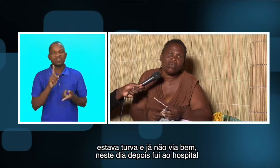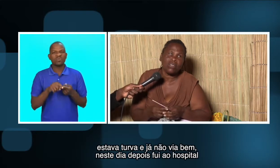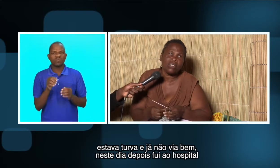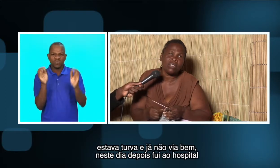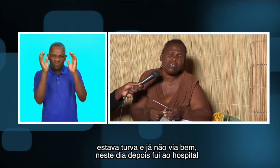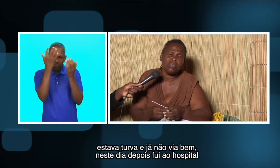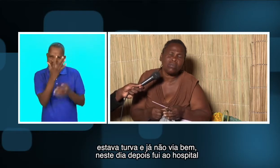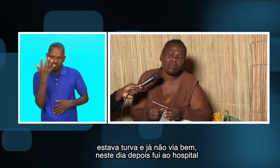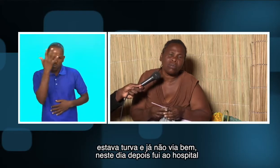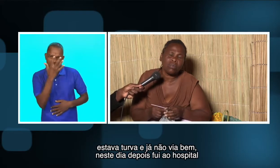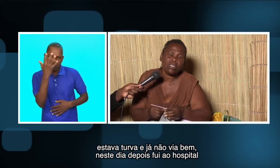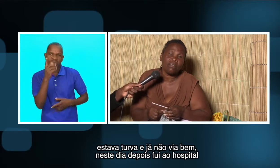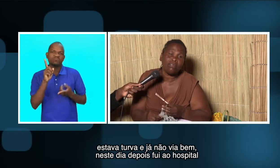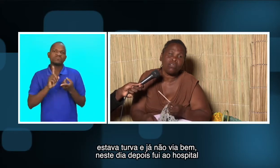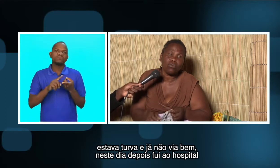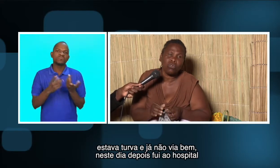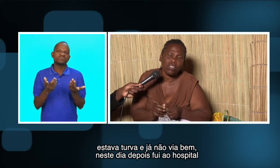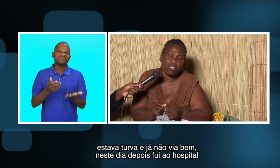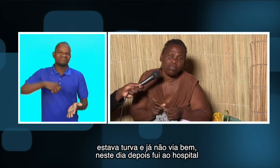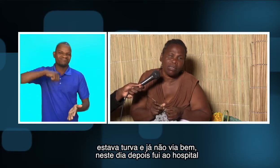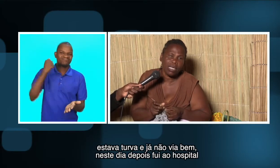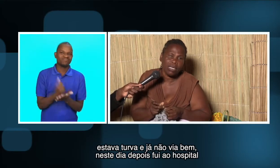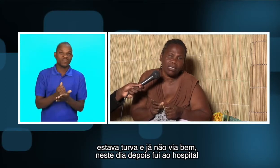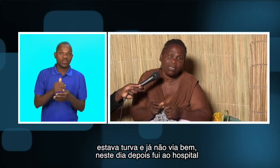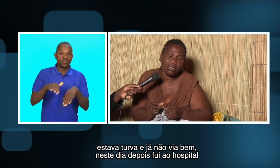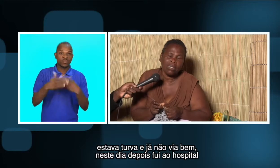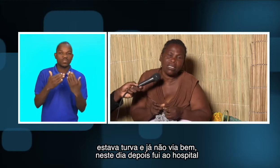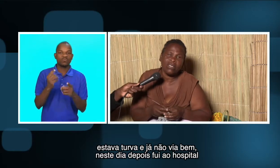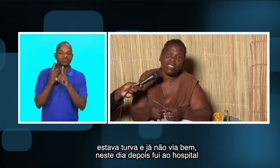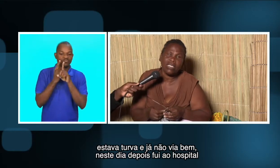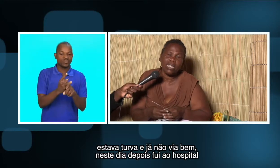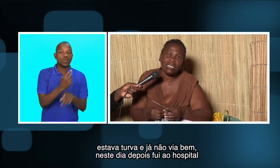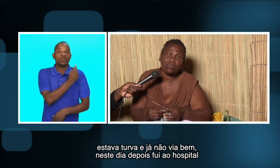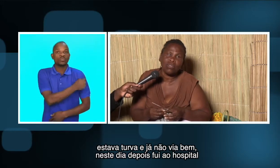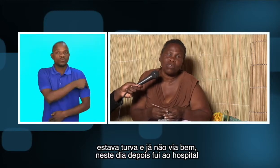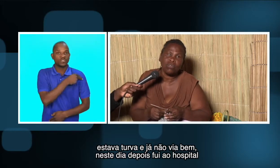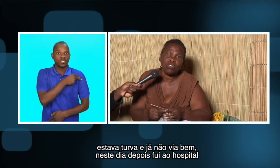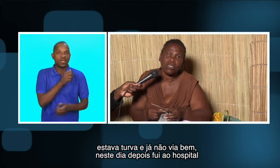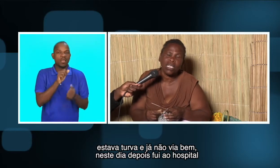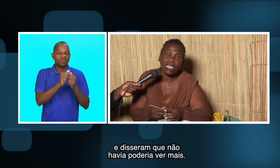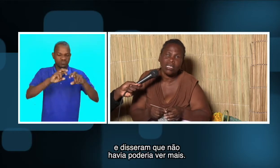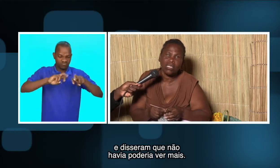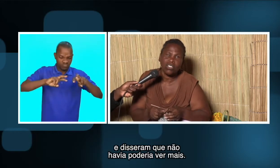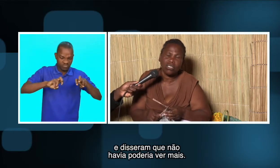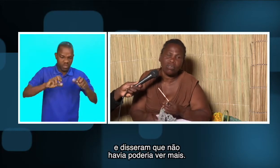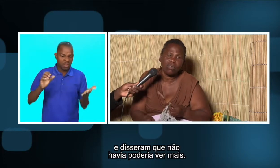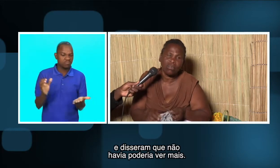conseguiu, estava a ver turva e não ver bem. Nesse dia, depois fui no hospital e disse que não havia